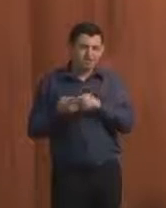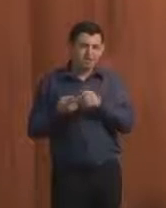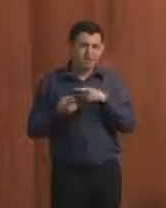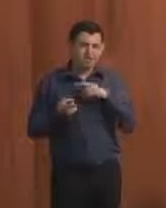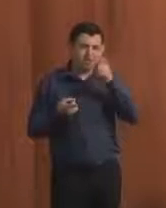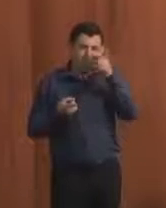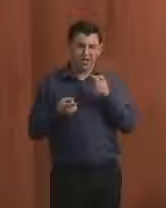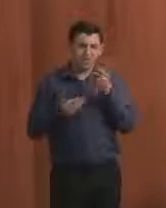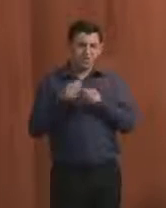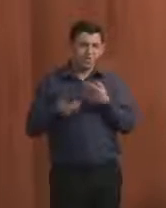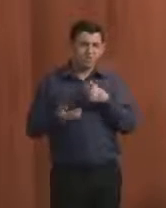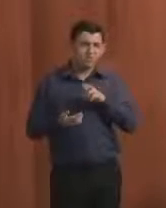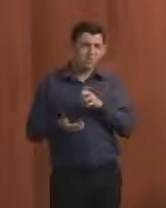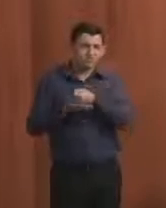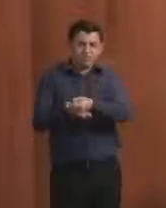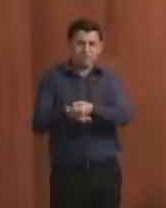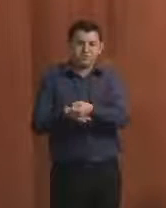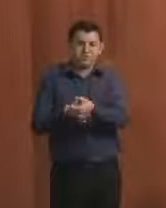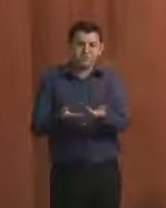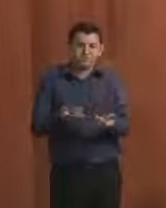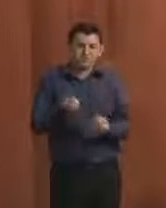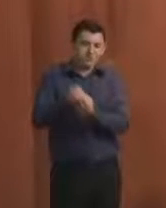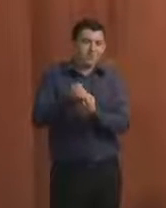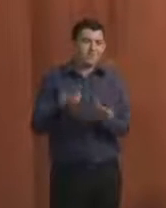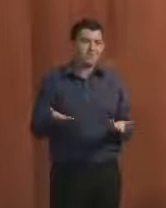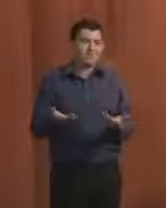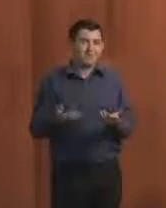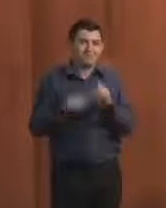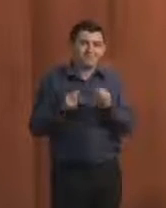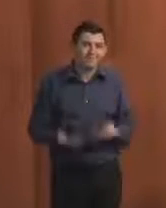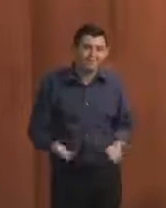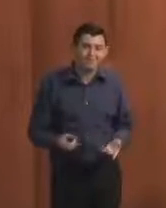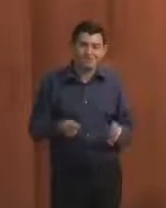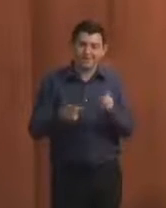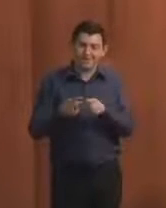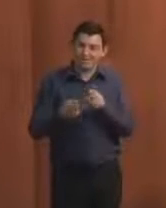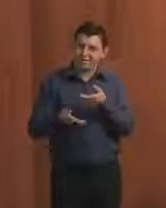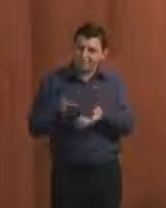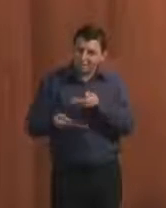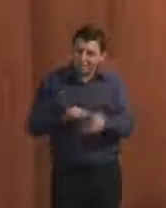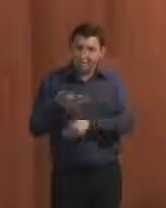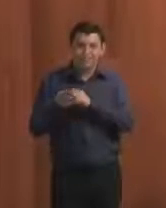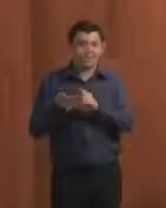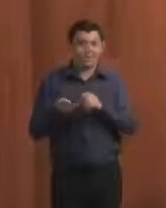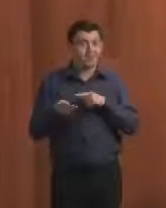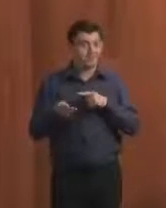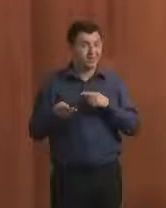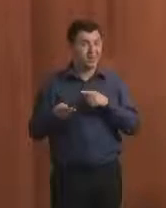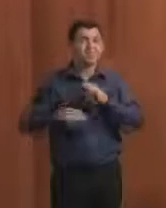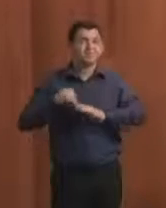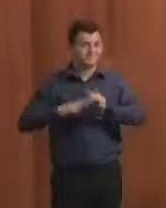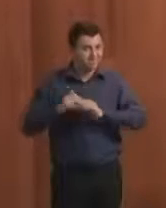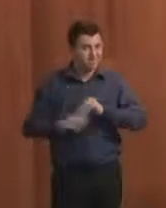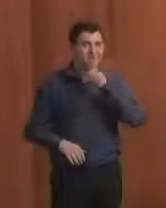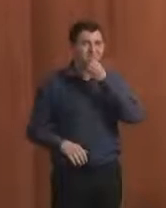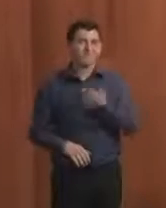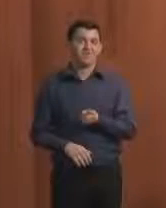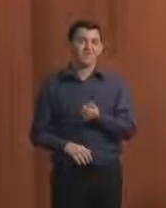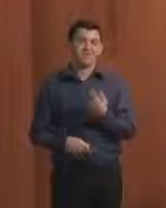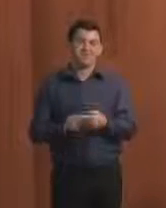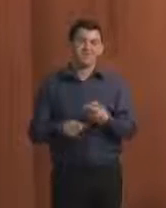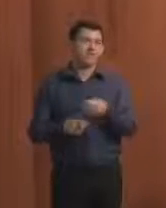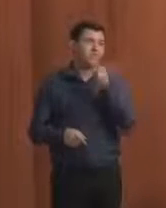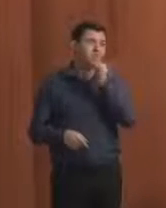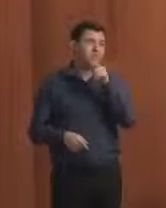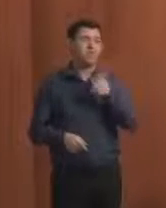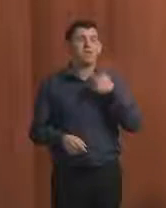contribuir para isso. E, em um terceiro momento, exaltar as boas práticas. Senão a gente fica naquele discurso que tudo está ruim